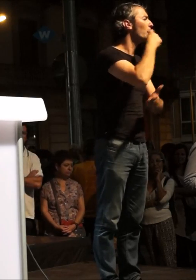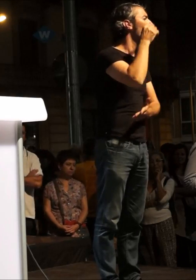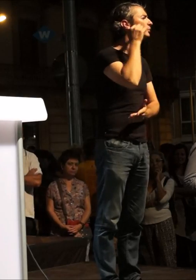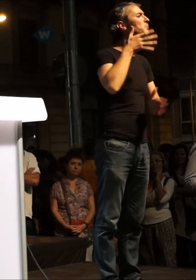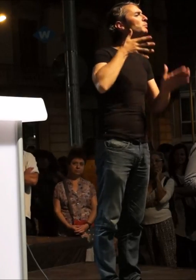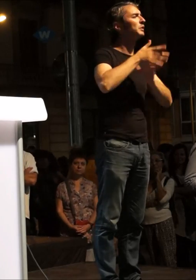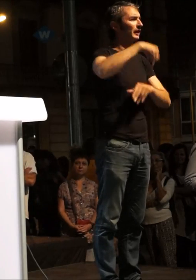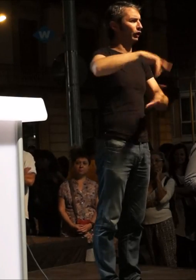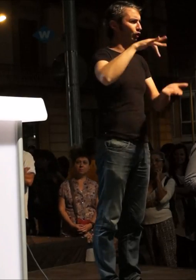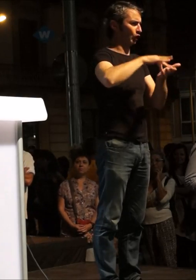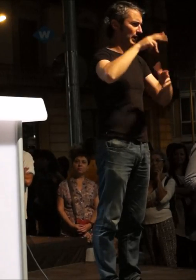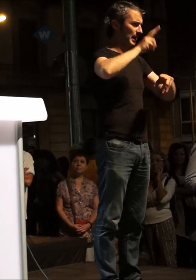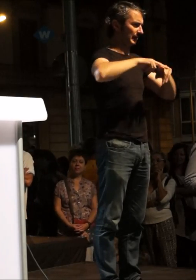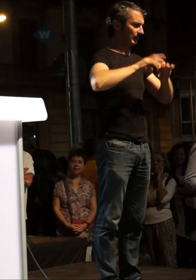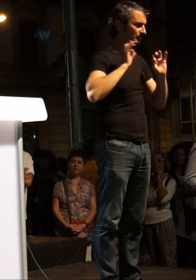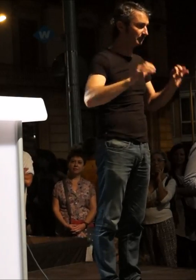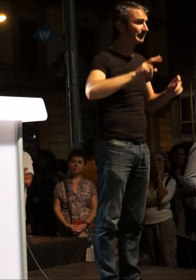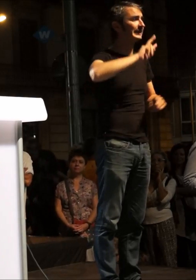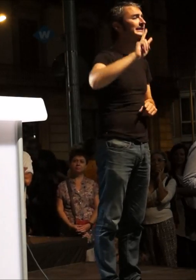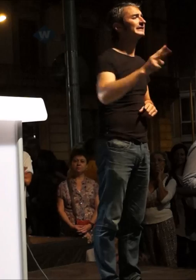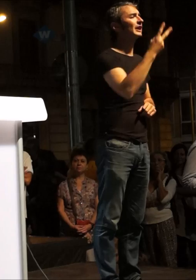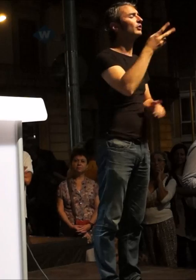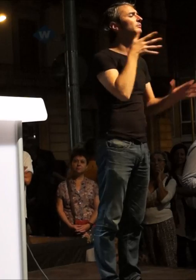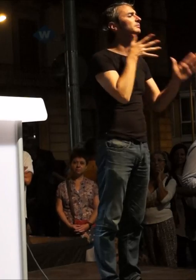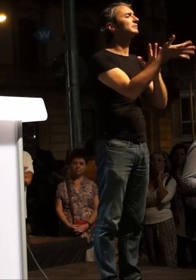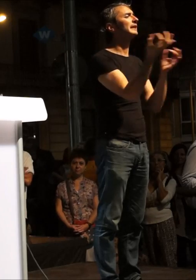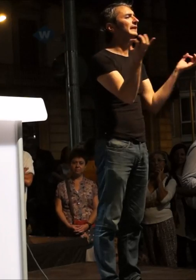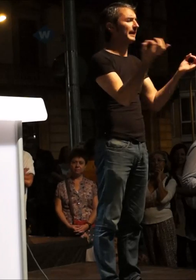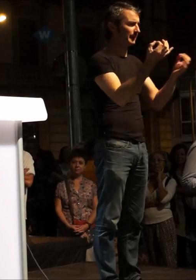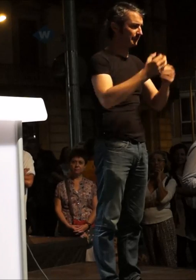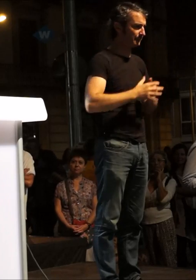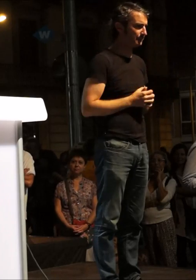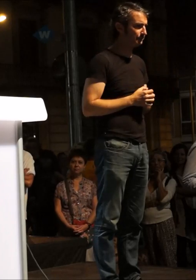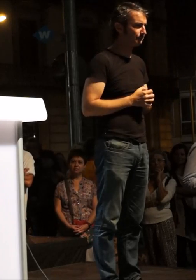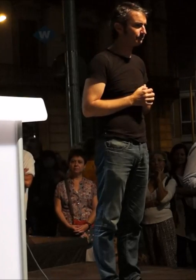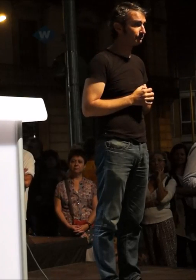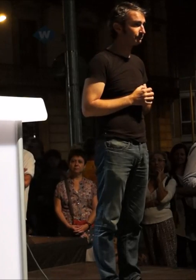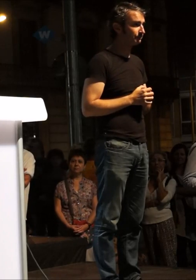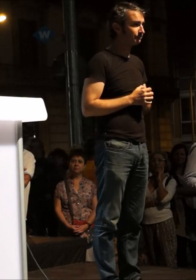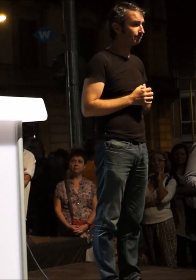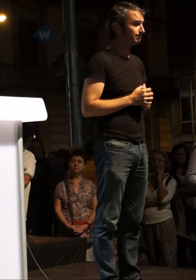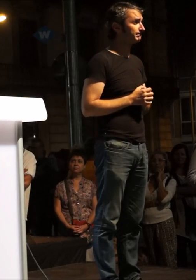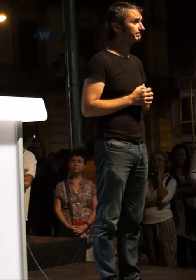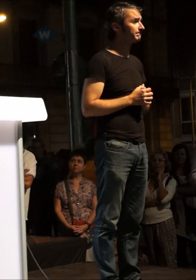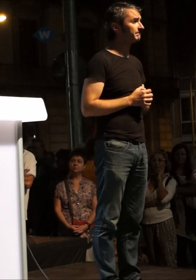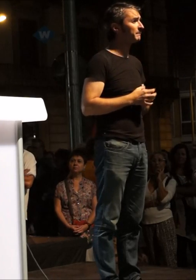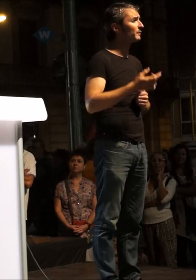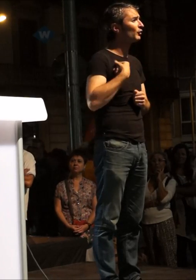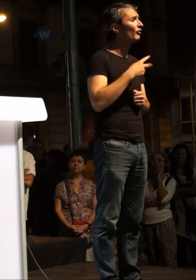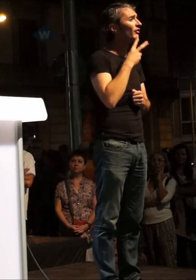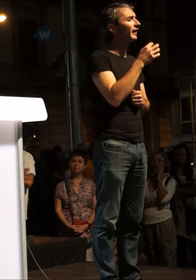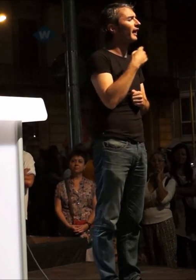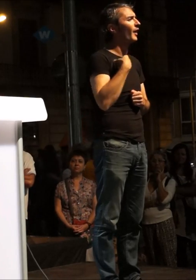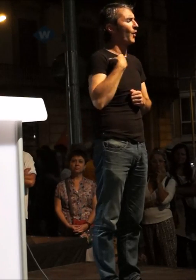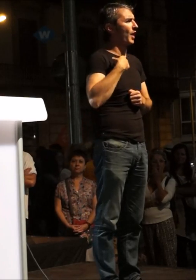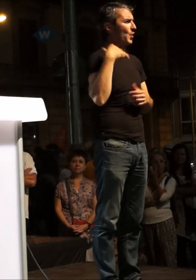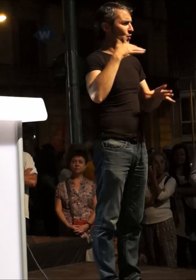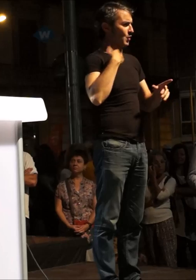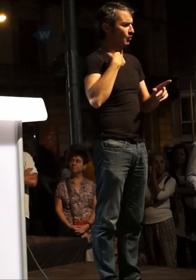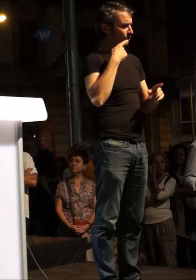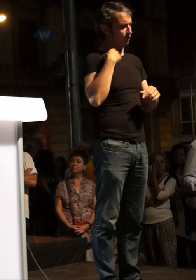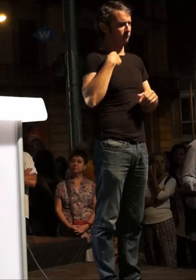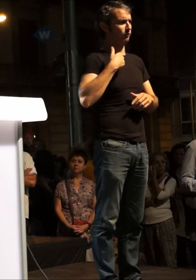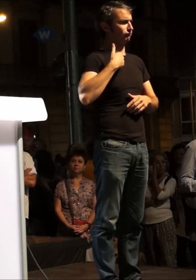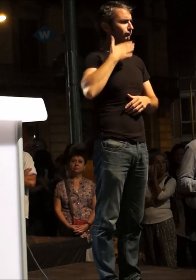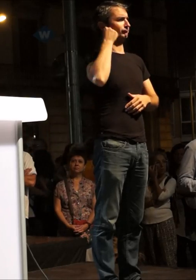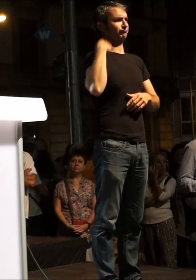organitzar aquest acte. En segon terme, és jo diria que un repte i un honor compartir